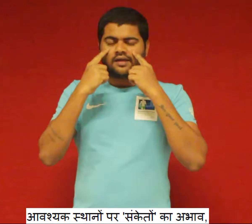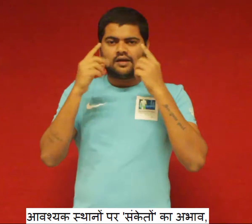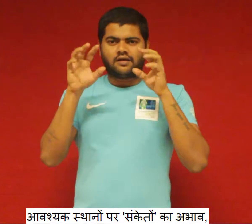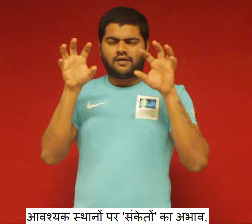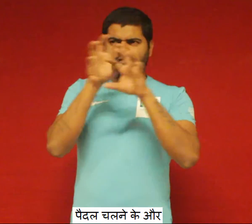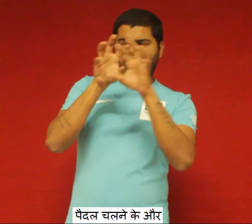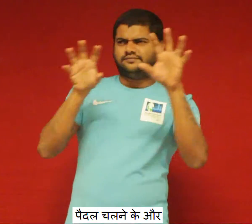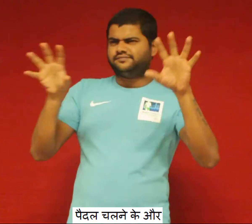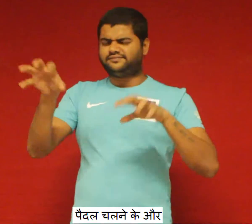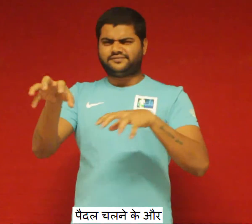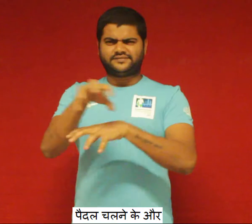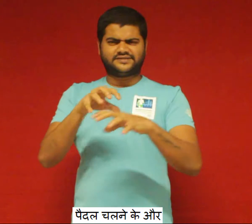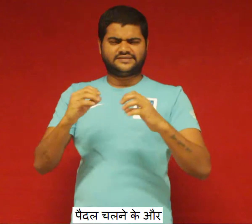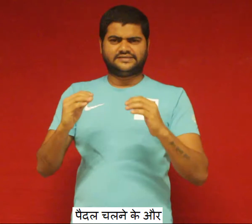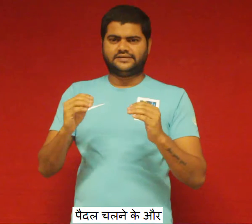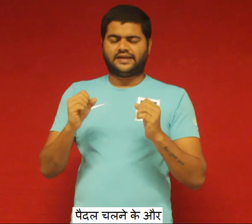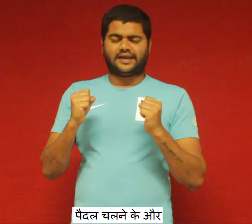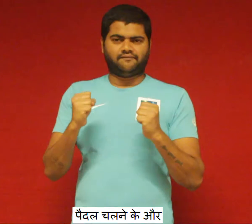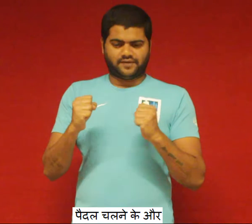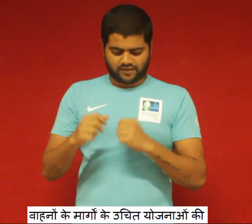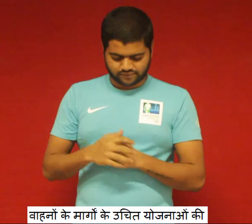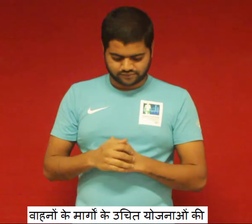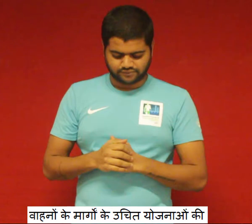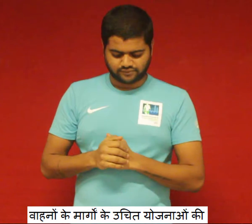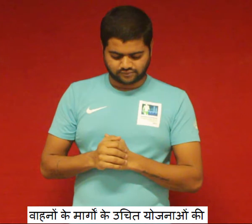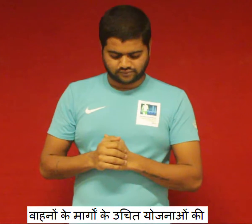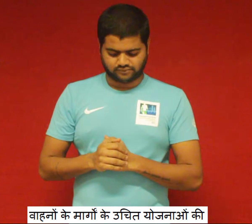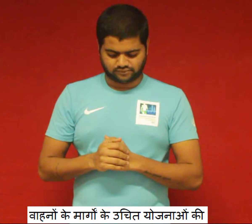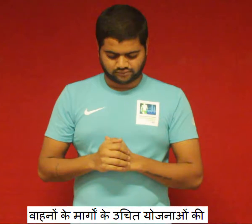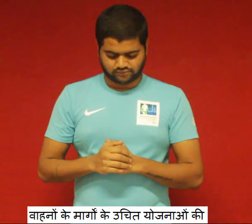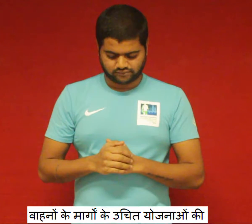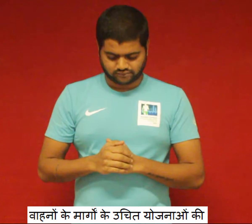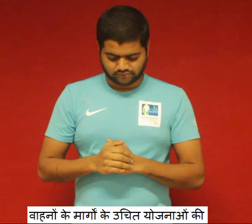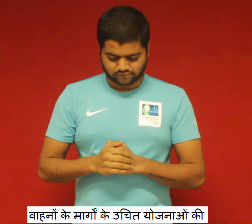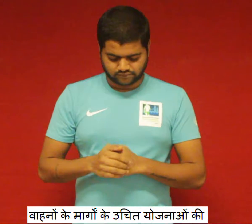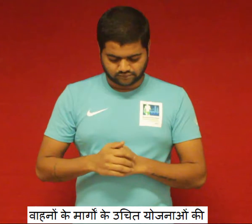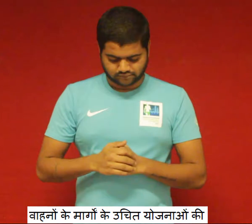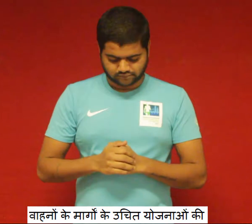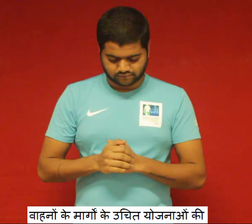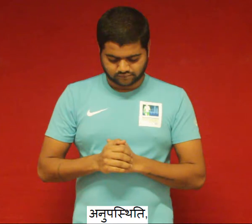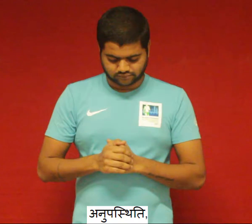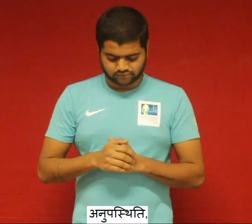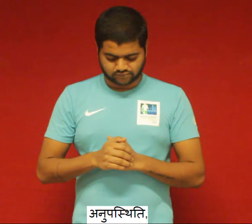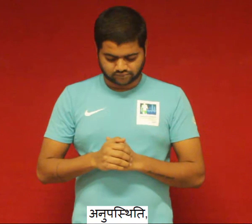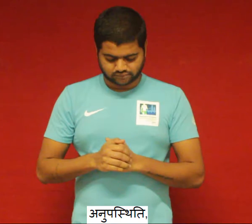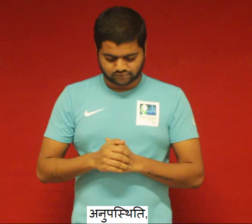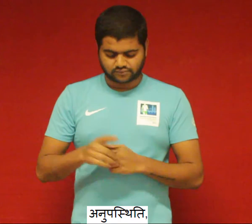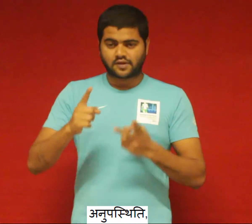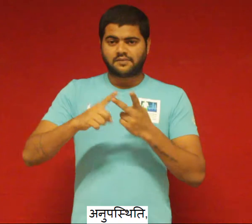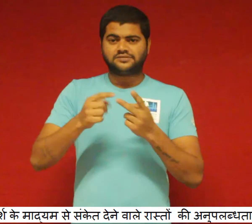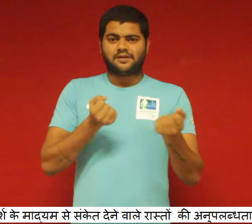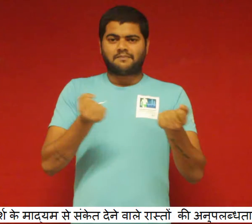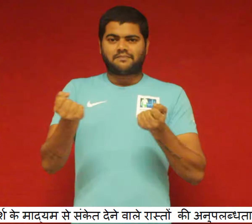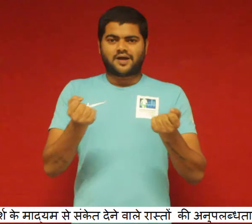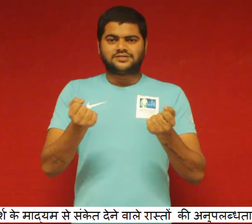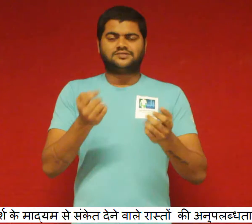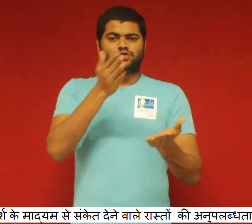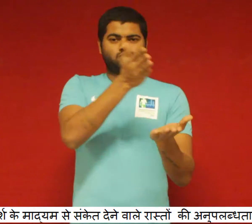का अभाव, फैदल चलने के और वाहनों के मारगों के उचित योजनाओं की अनुपस्थिति, स्पर्ष के माध्यम से